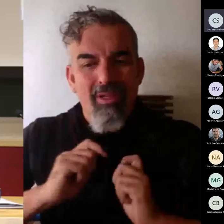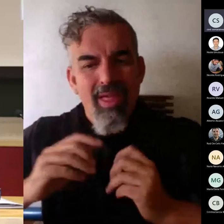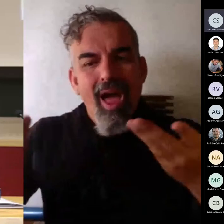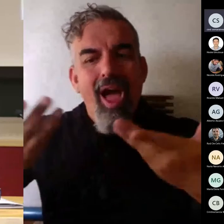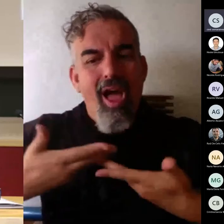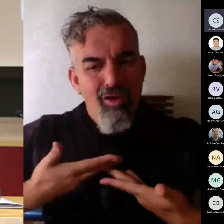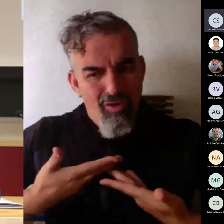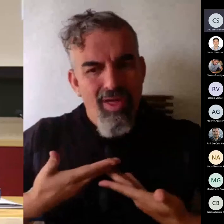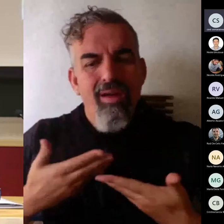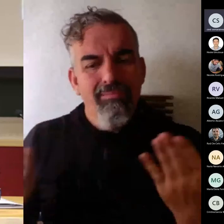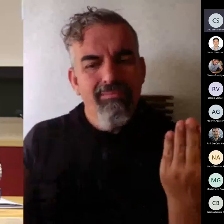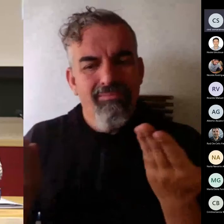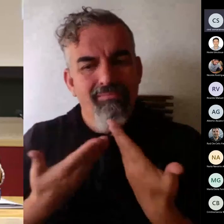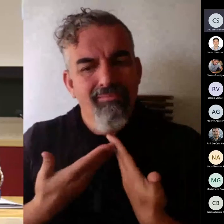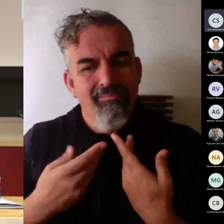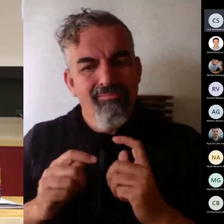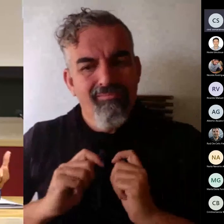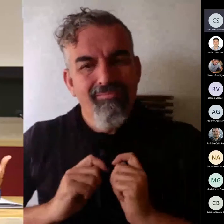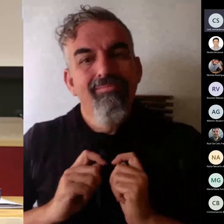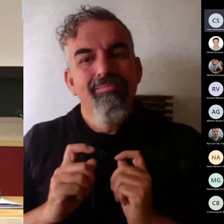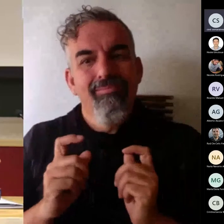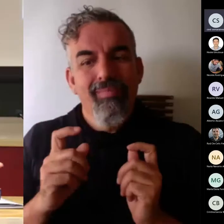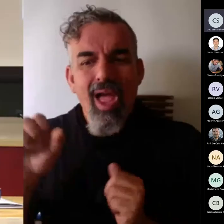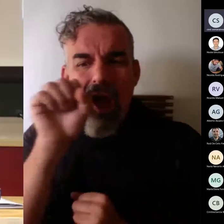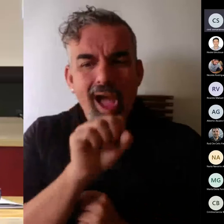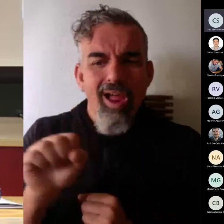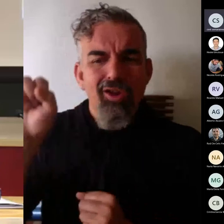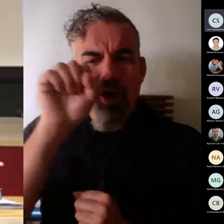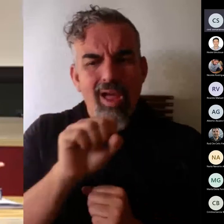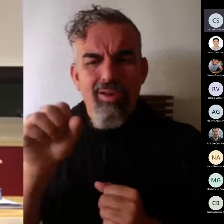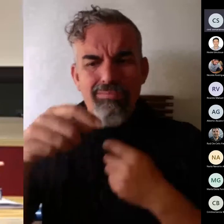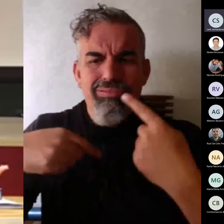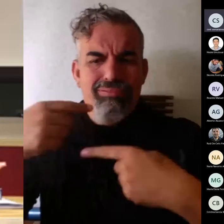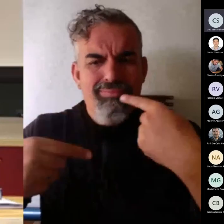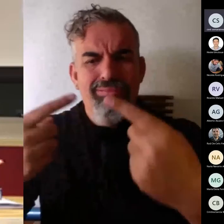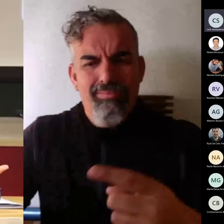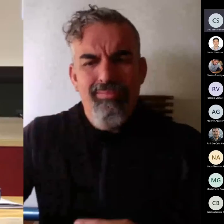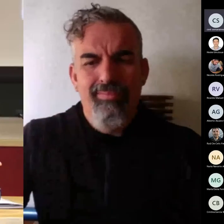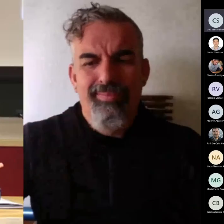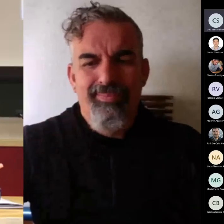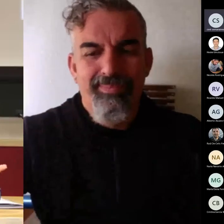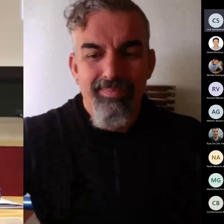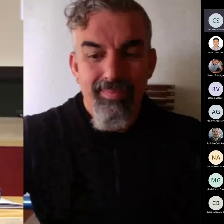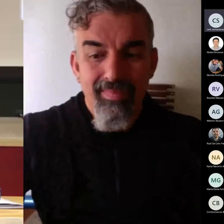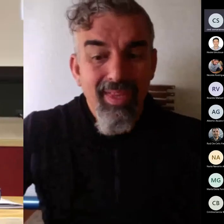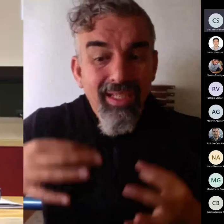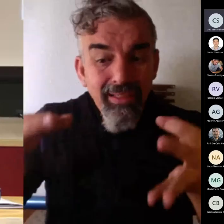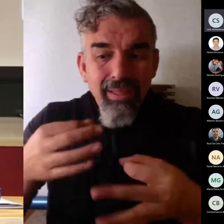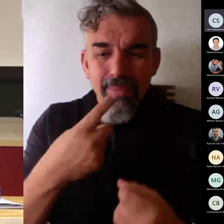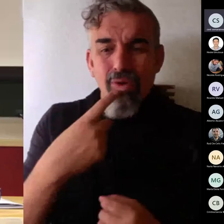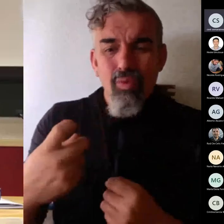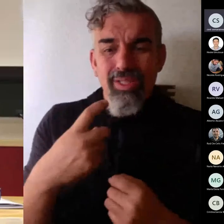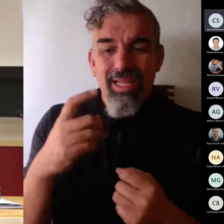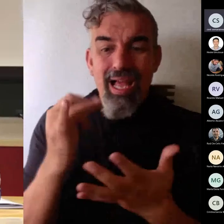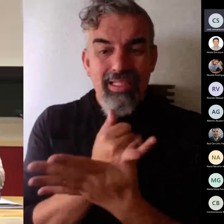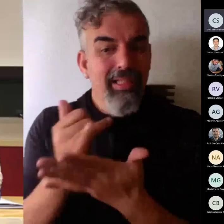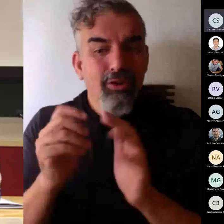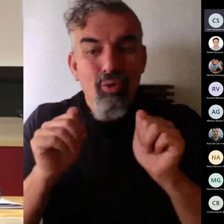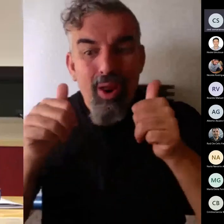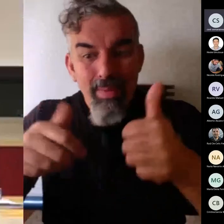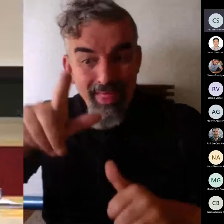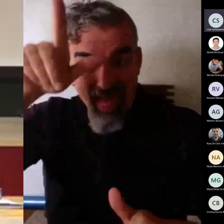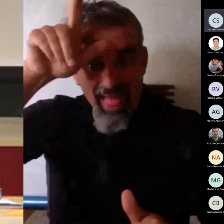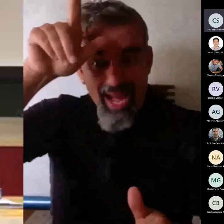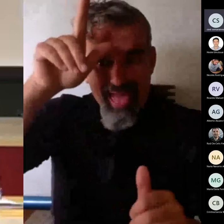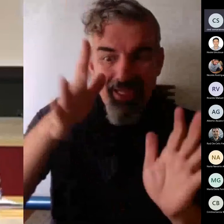largo de siguientes años a todos nos ha costado muchísimo preparar siempre la primera vez que imparte es una asignatura pues vamos